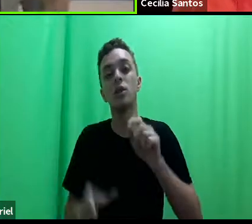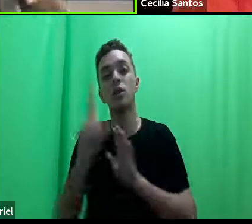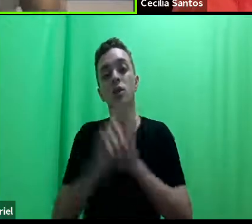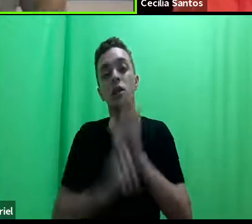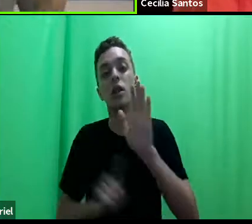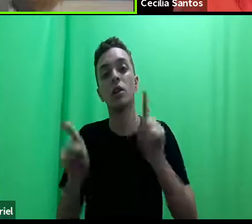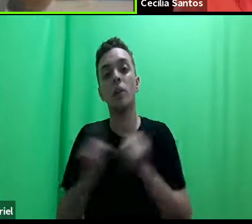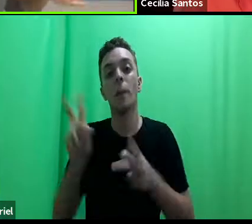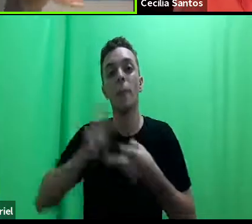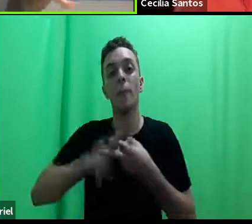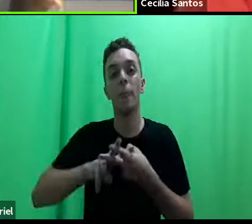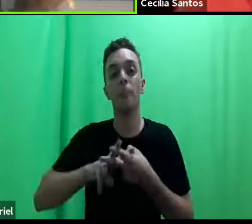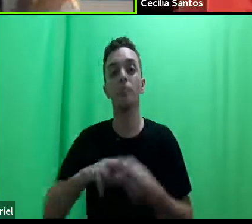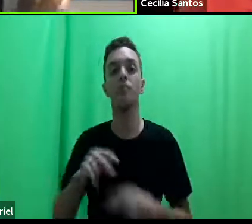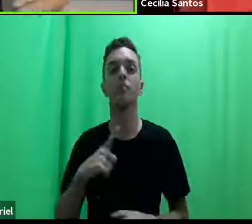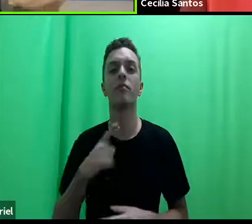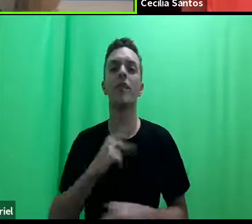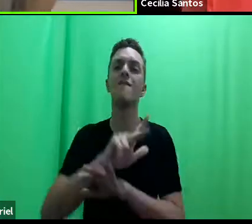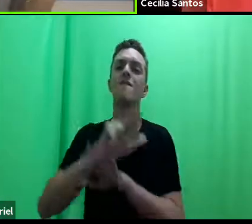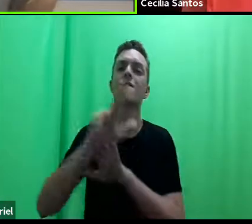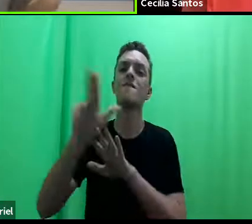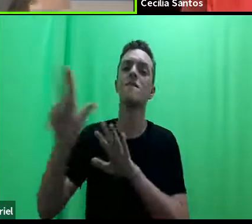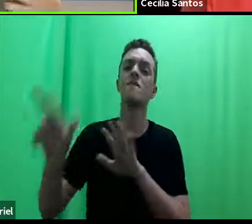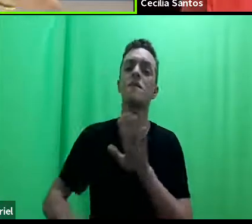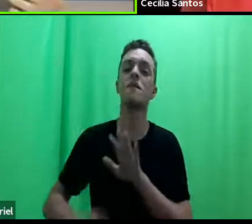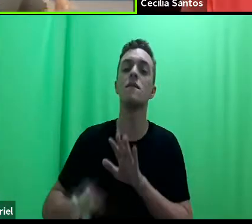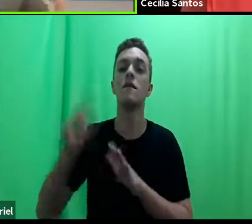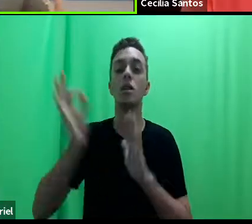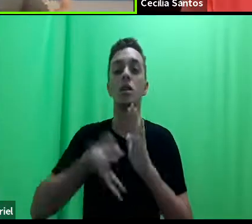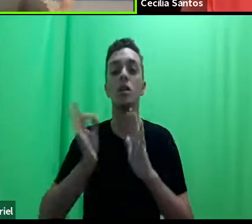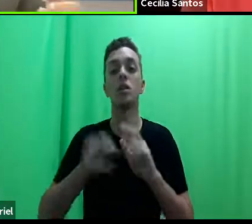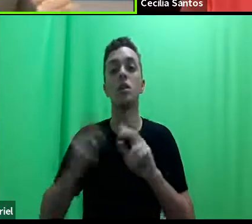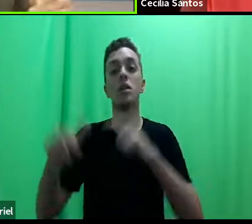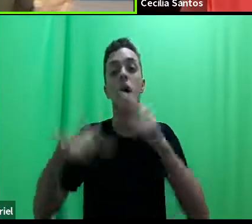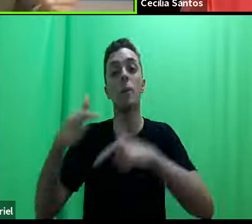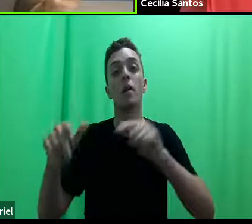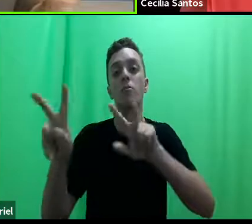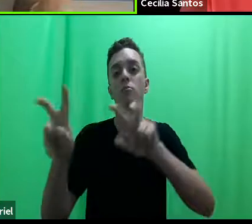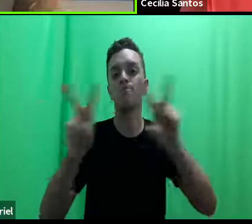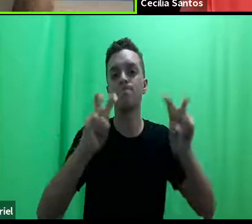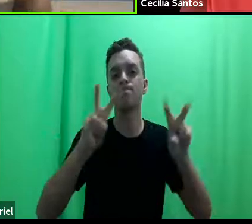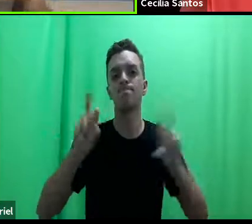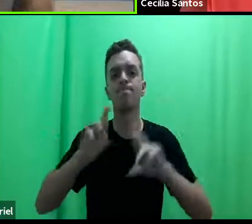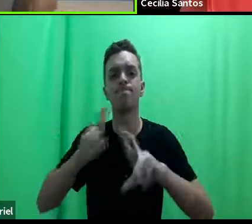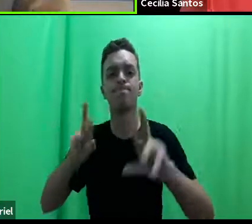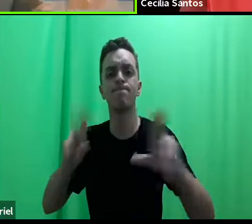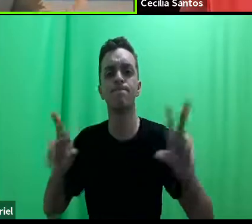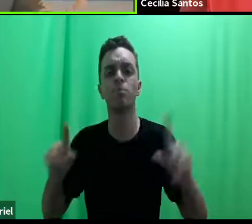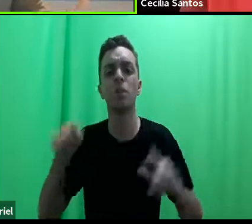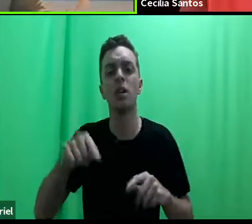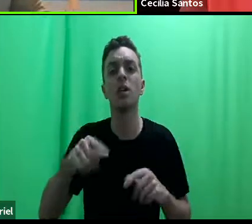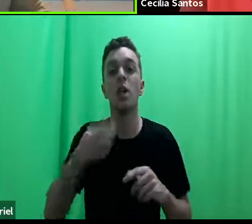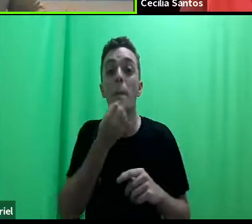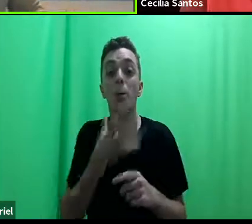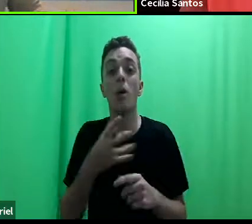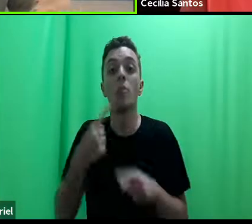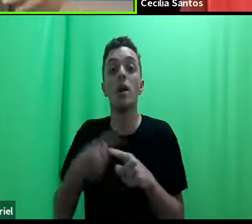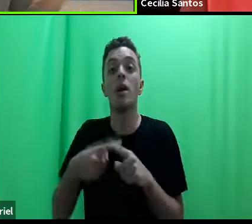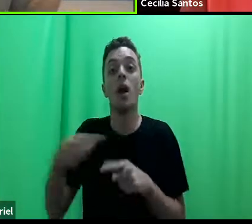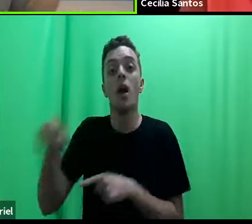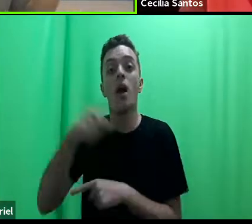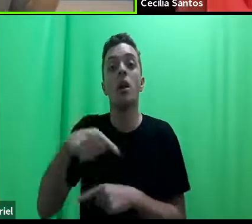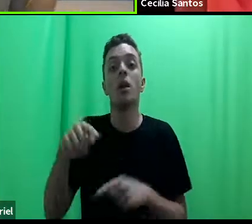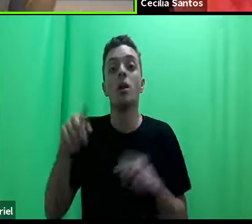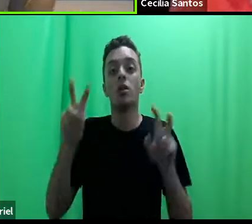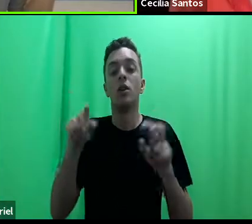então a gente tem uma série de clínicas que trabalham com temas bastante diferentes e que eu acho que todas elas se beneficiam desse debate que a